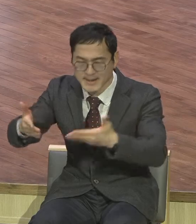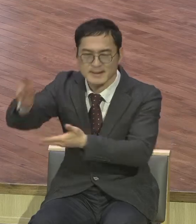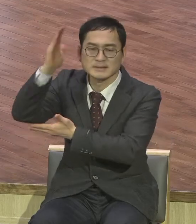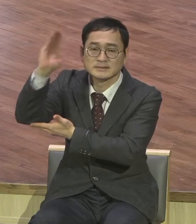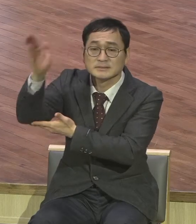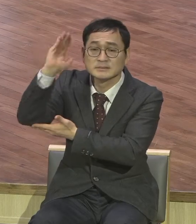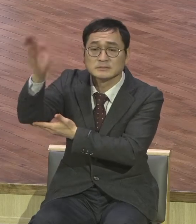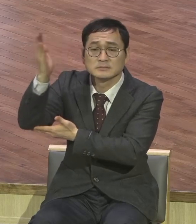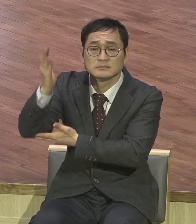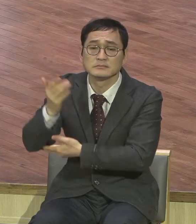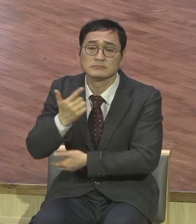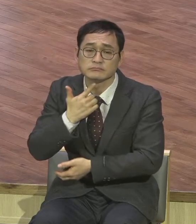사람이에요.